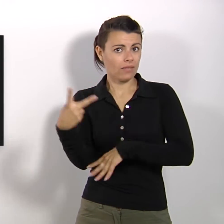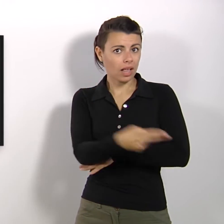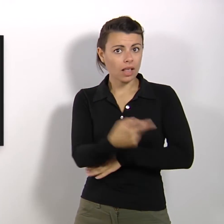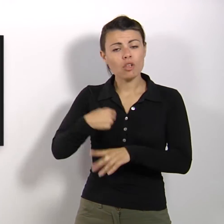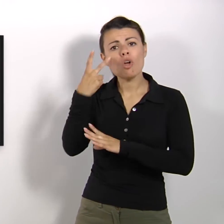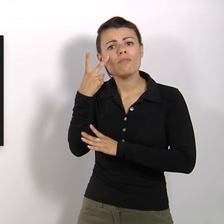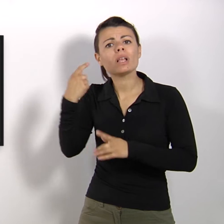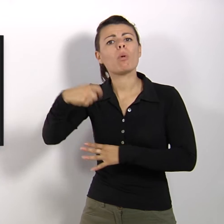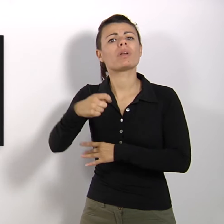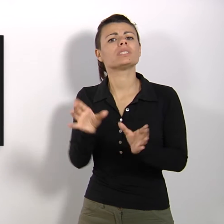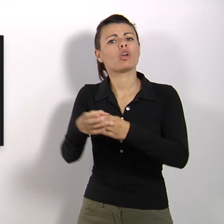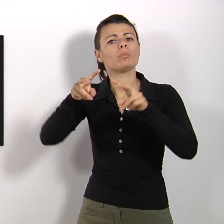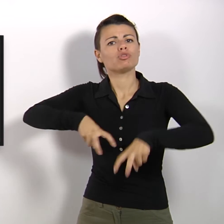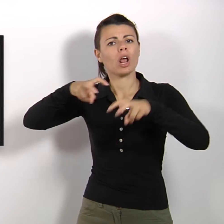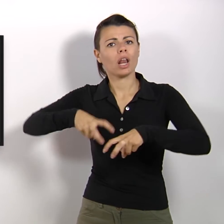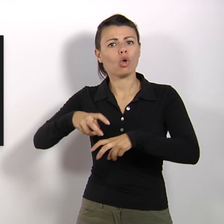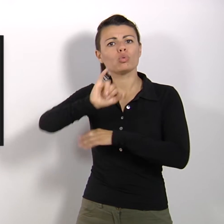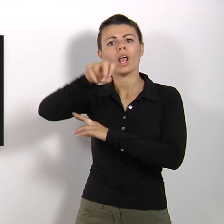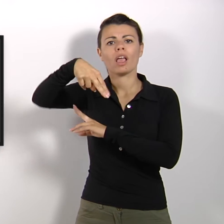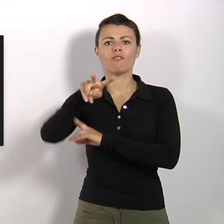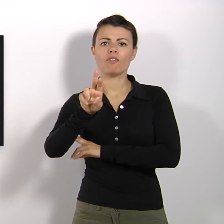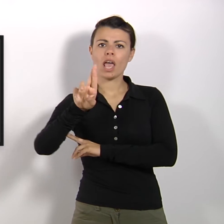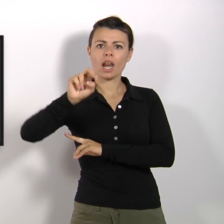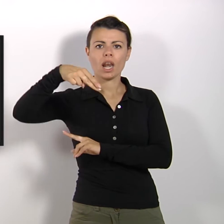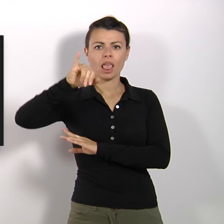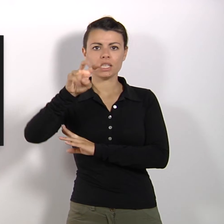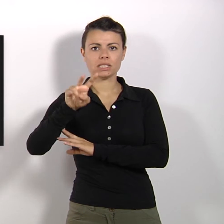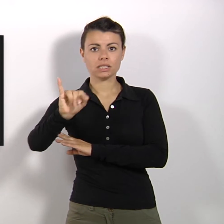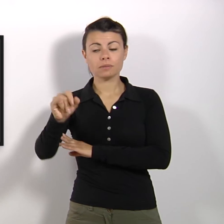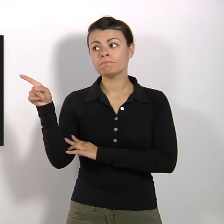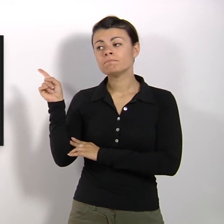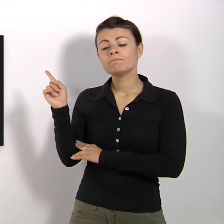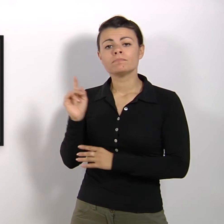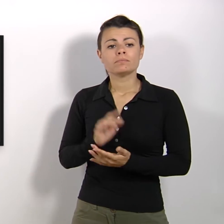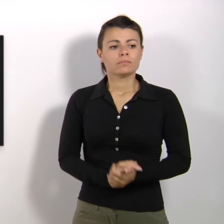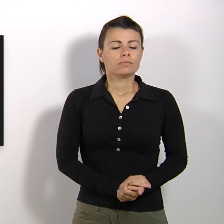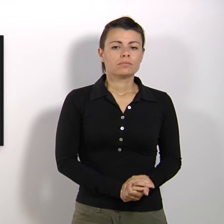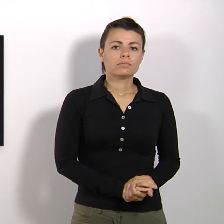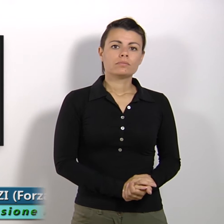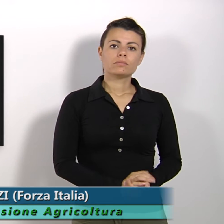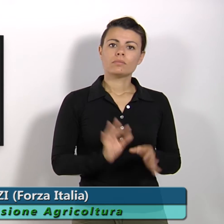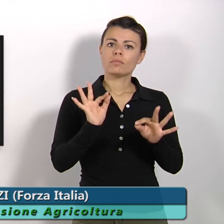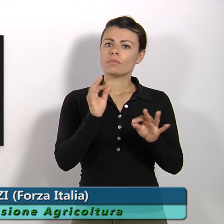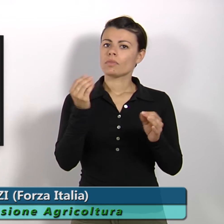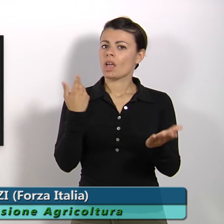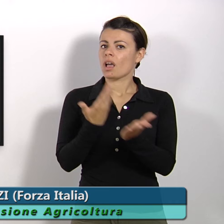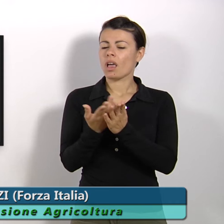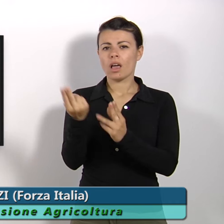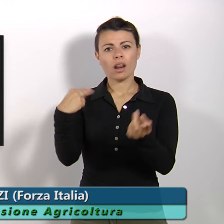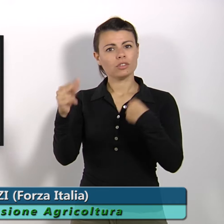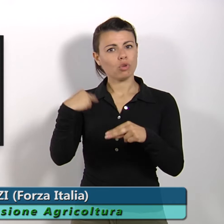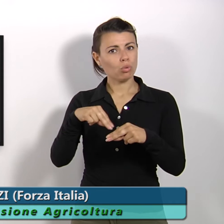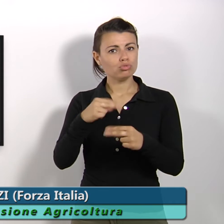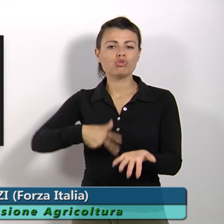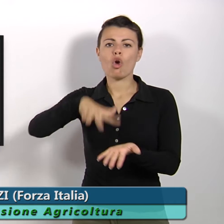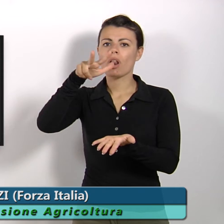Sentiamo il Presidente della Commissione Agricoltura, Ruggero Invernizzi. Ho avuto un voto unanime in questa risoluzione,